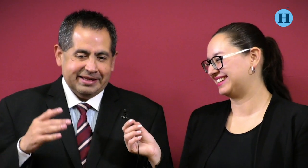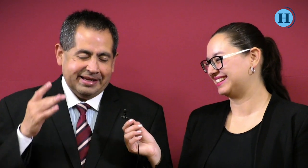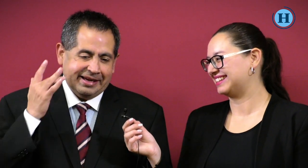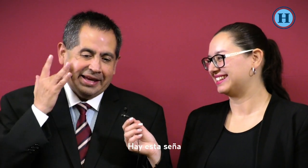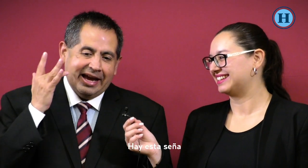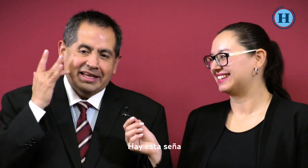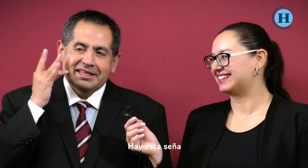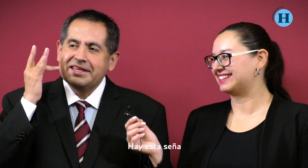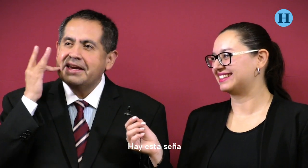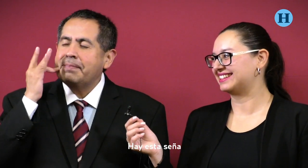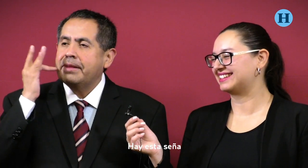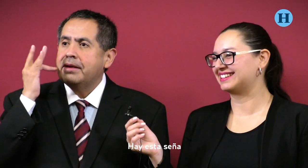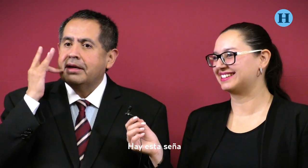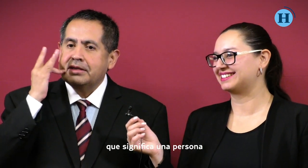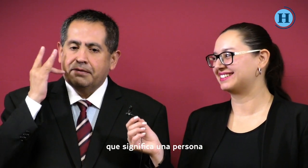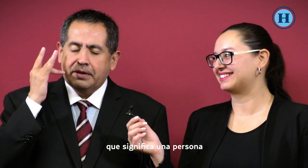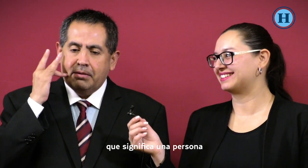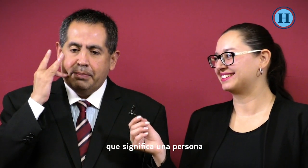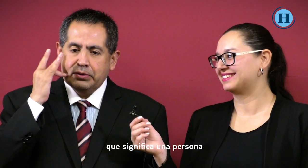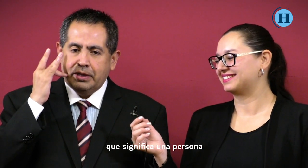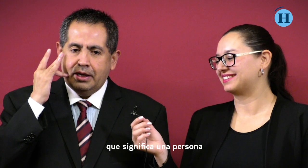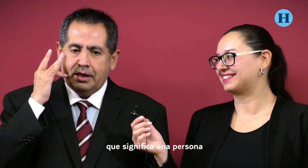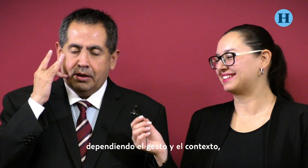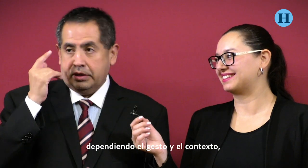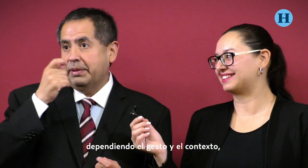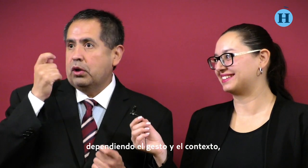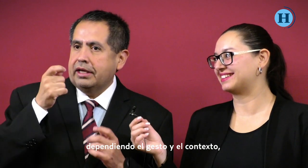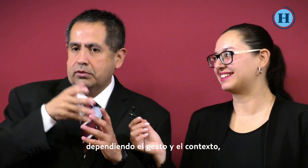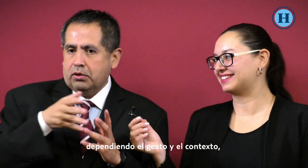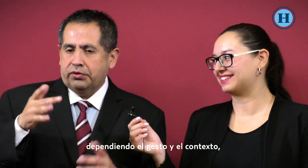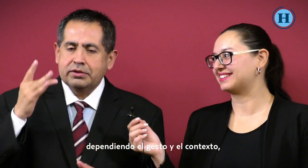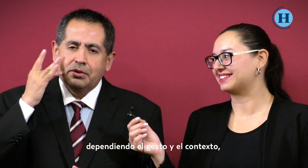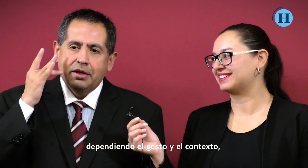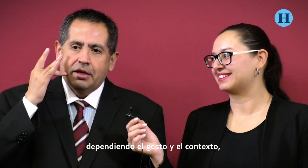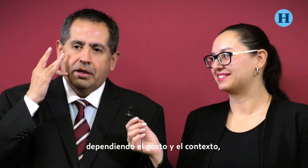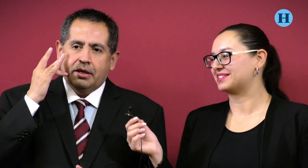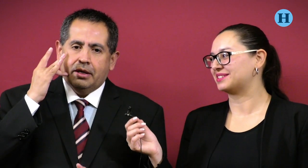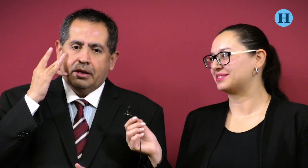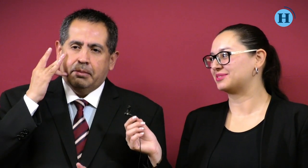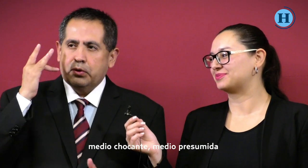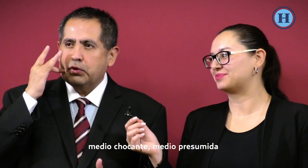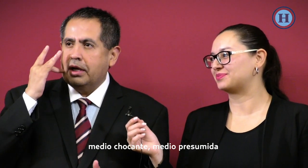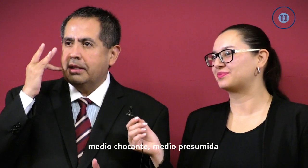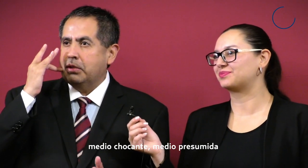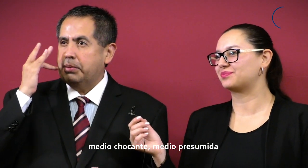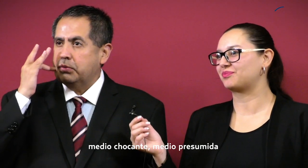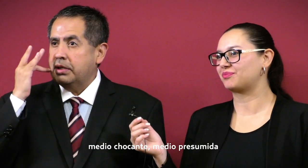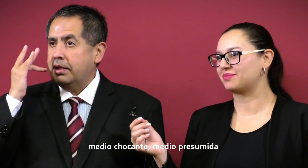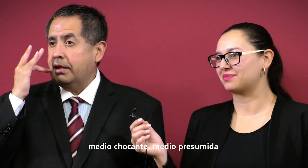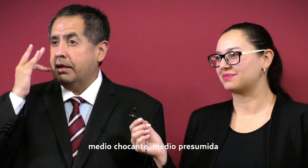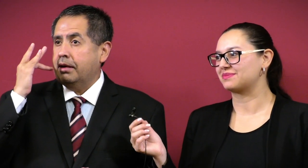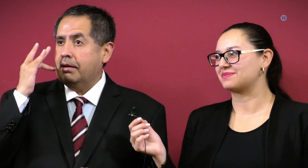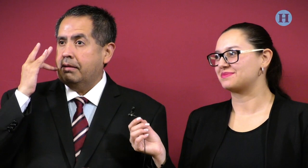Hay esta seña, que significa una persona, dependiendo del gesto y del contexto, medio chocante, medio